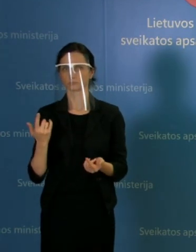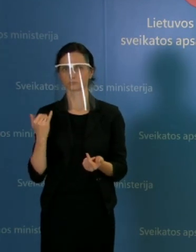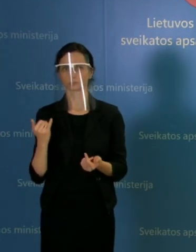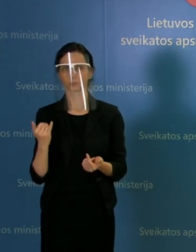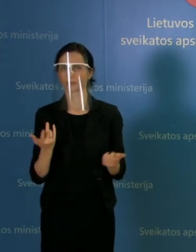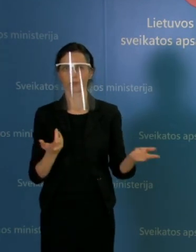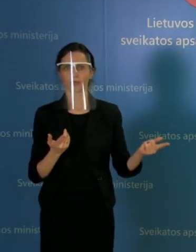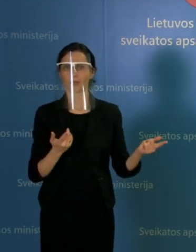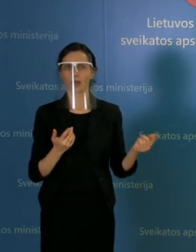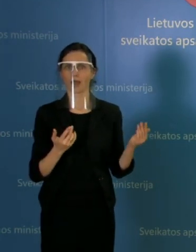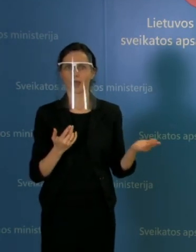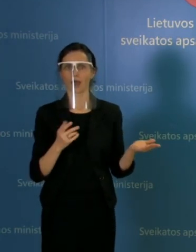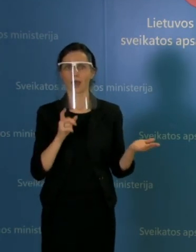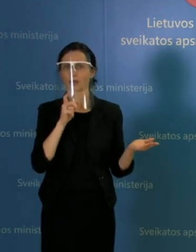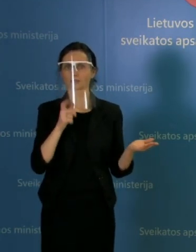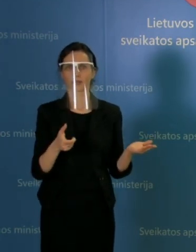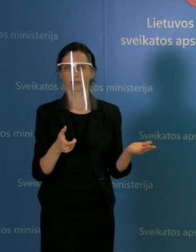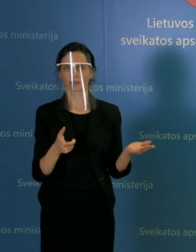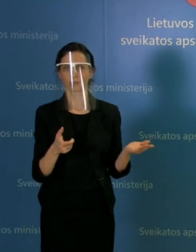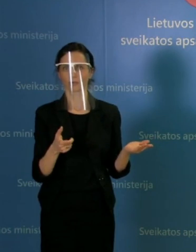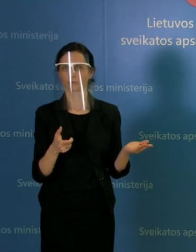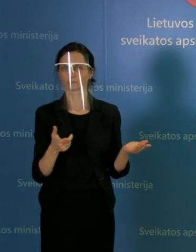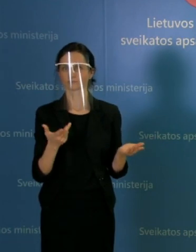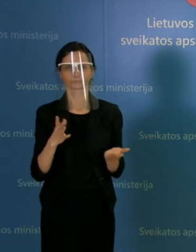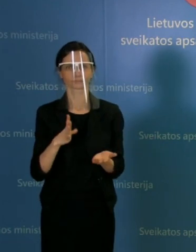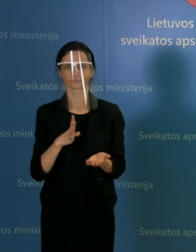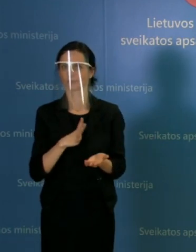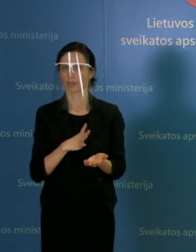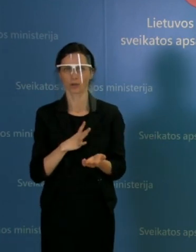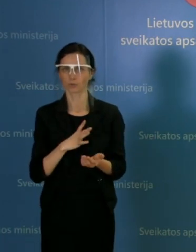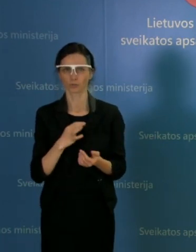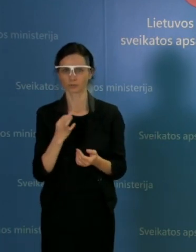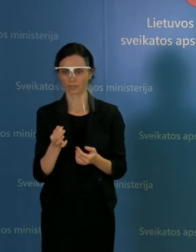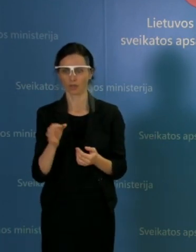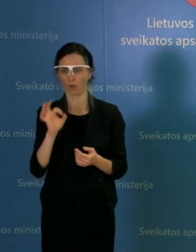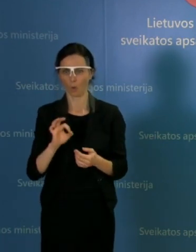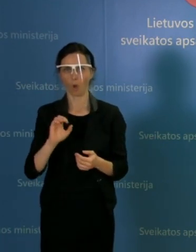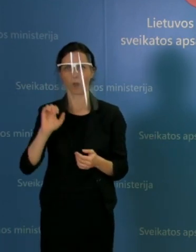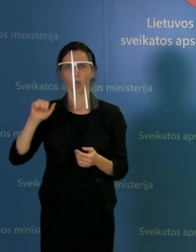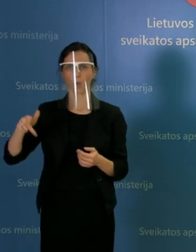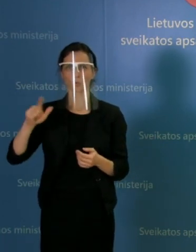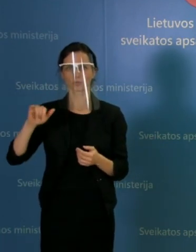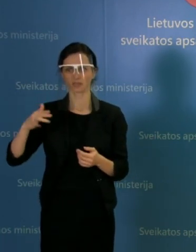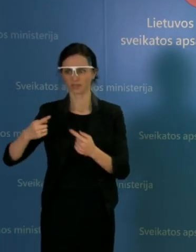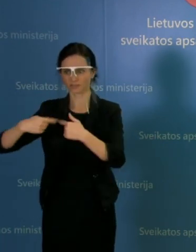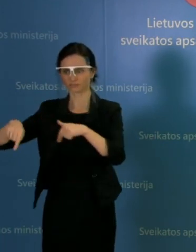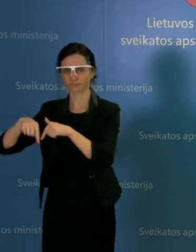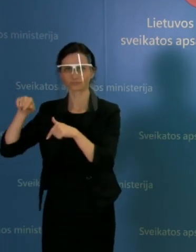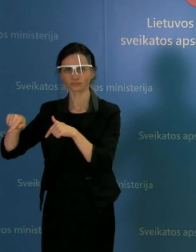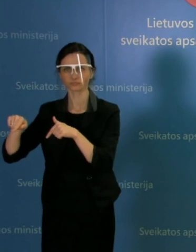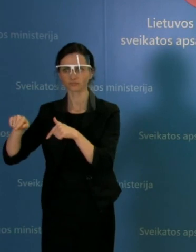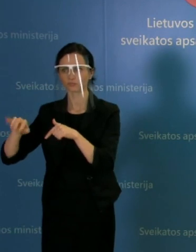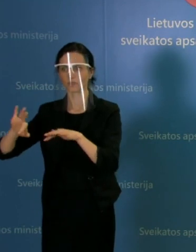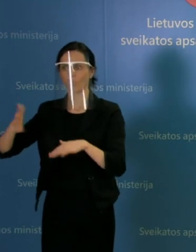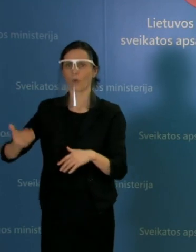bet aš jį negalėsiu atsakyti, todėl, kad sprendimus dėl pačių audinių fermų likimo, dėl pačių